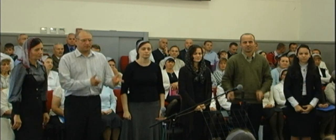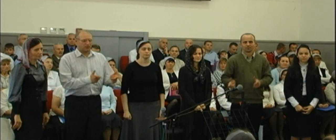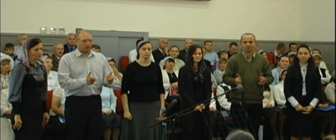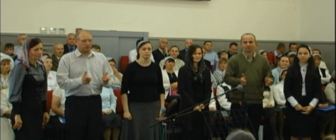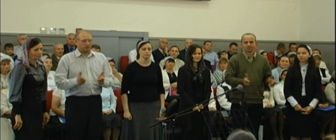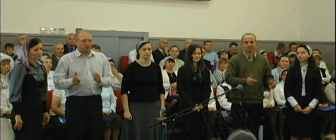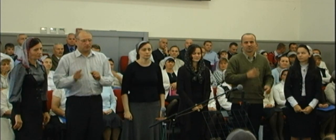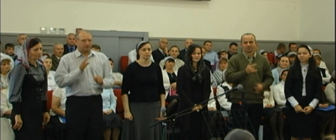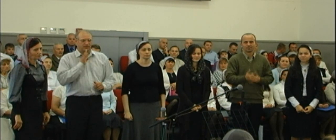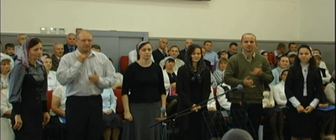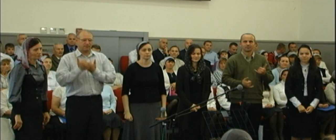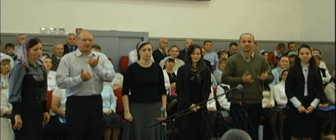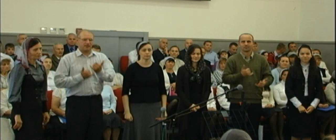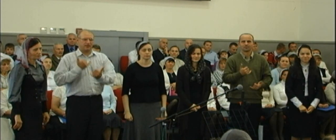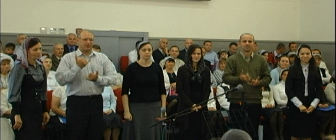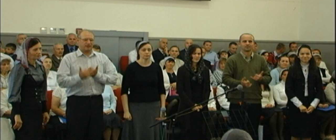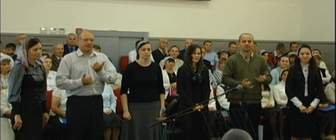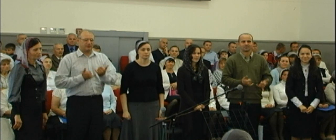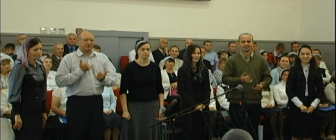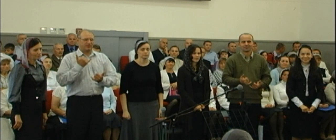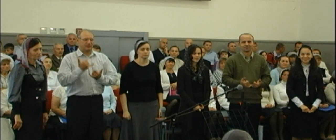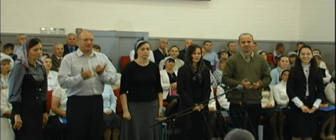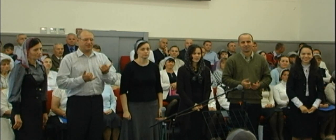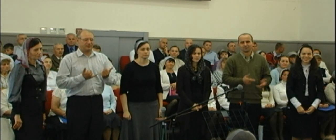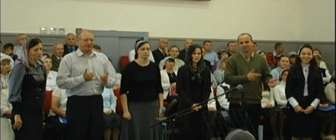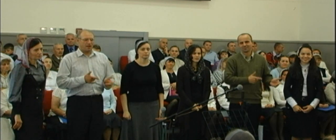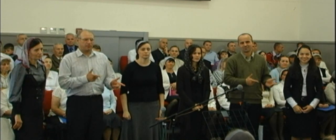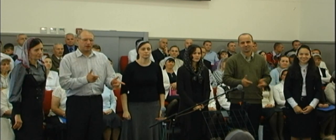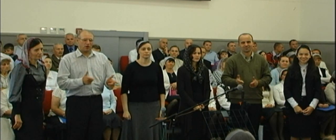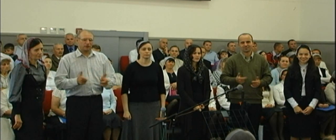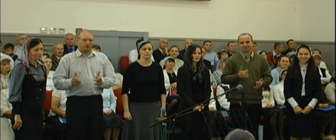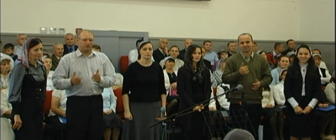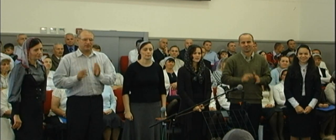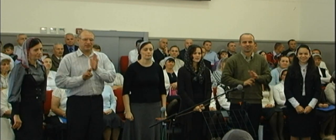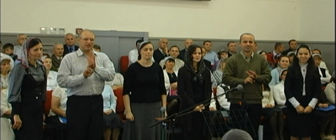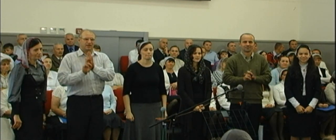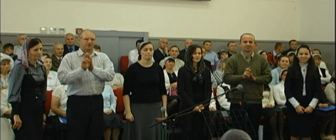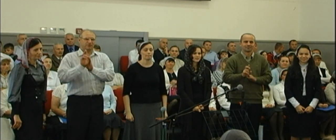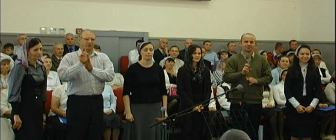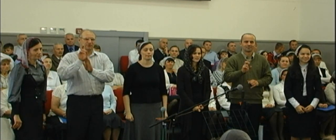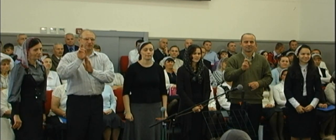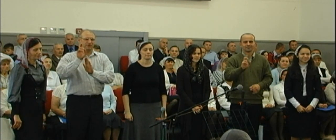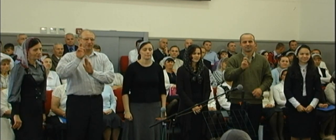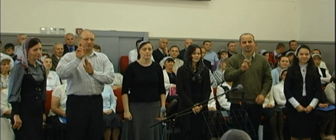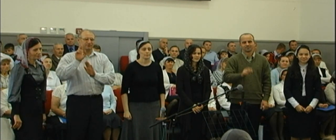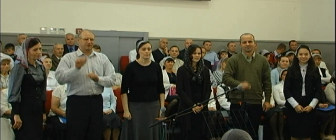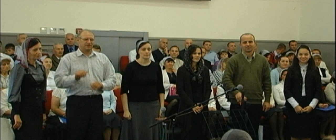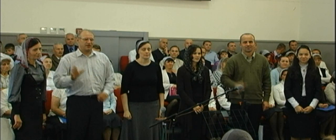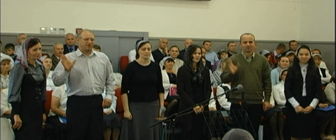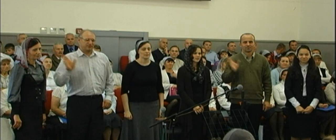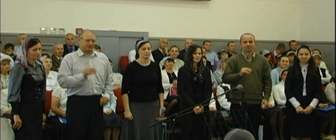Приготовься, невеста Приготовься, невеста